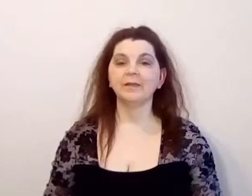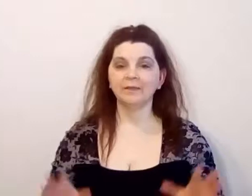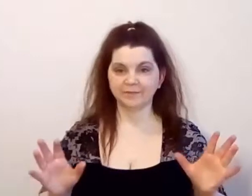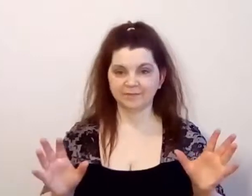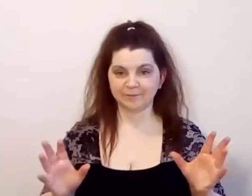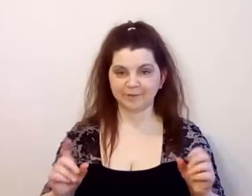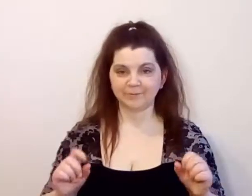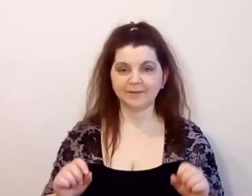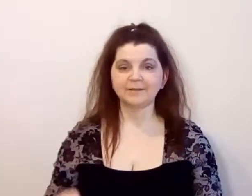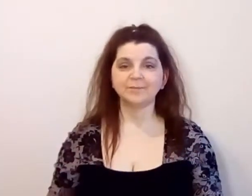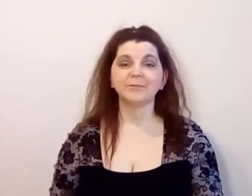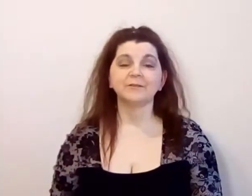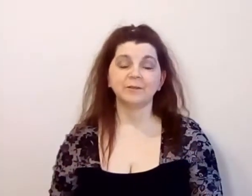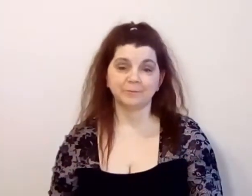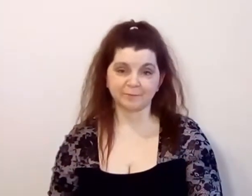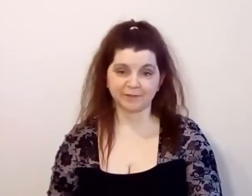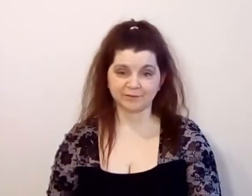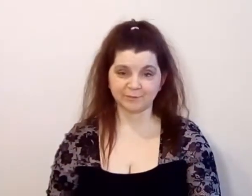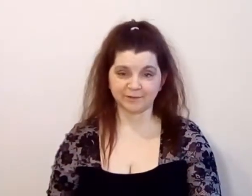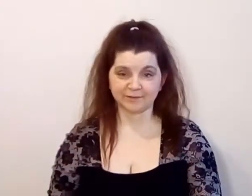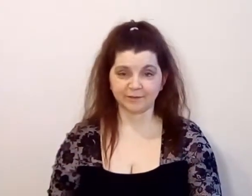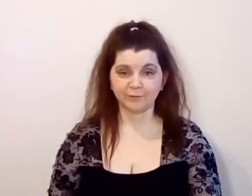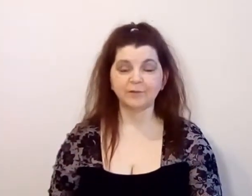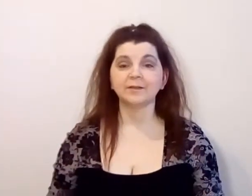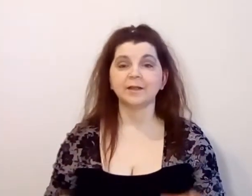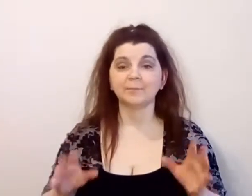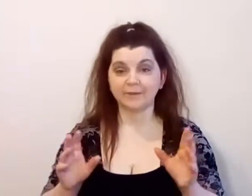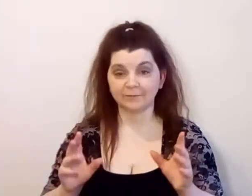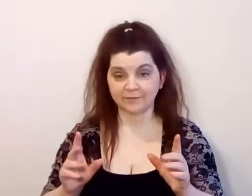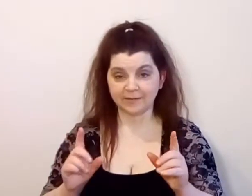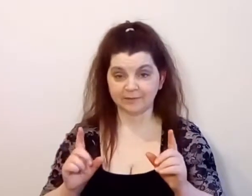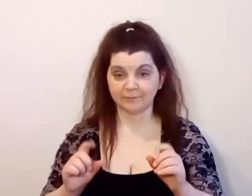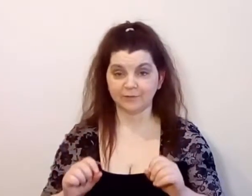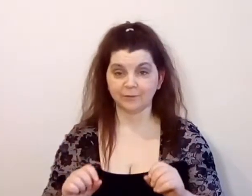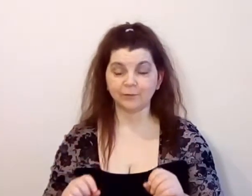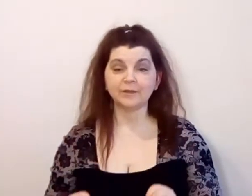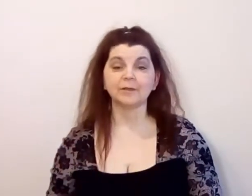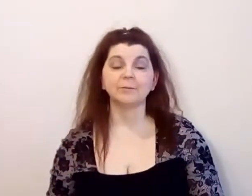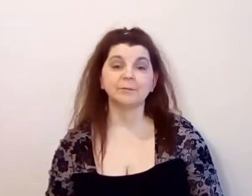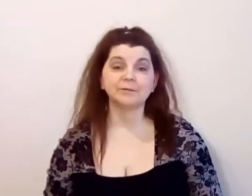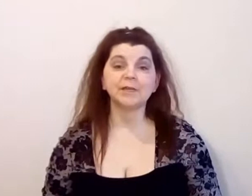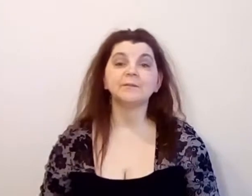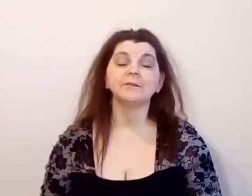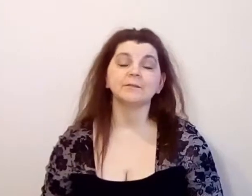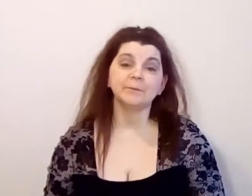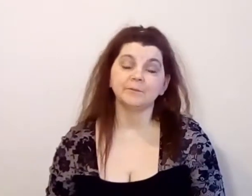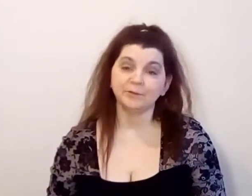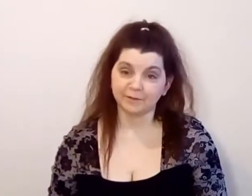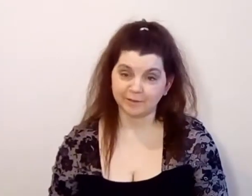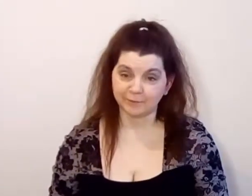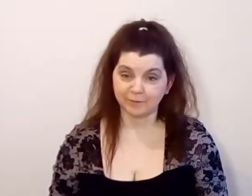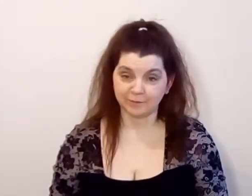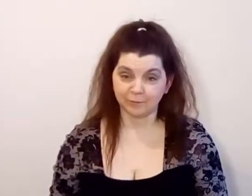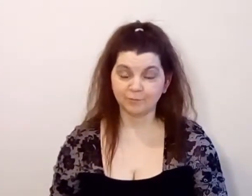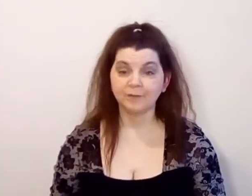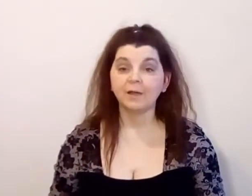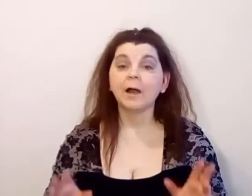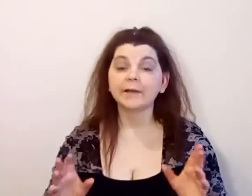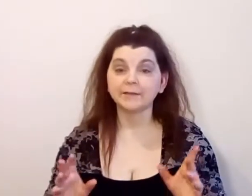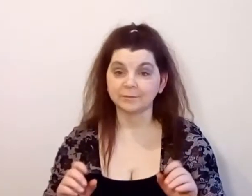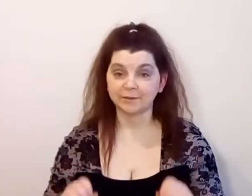Всем привет! С вами по-прежнему Оксана Костина и в данном видеоролике мы обобщаемся с вами вот на какую тему. Харизма.